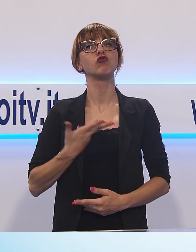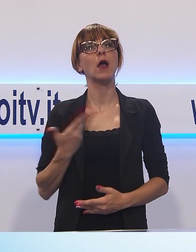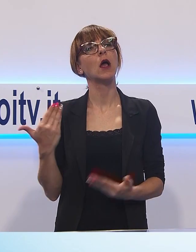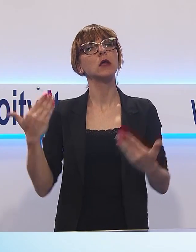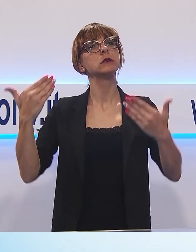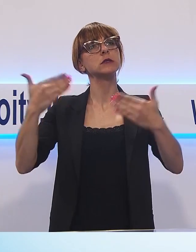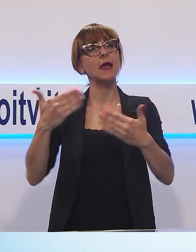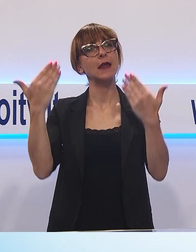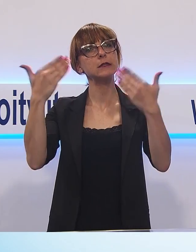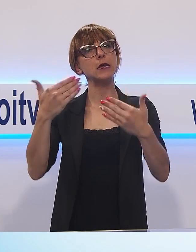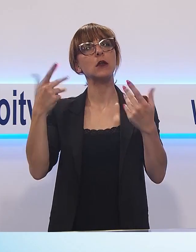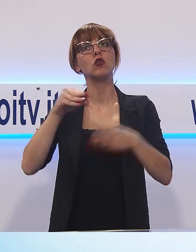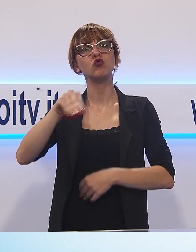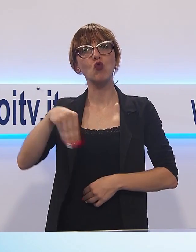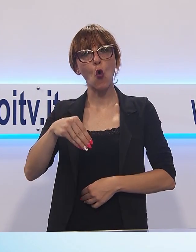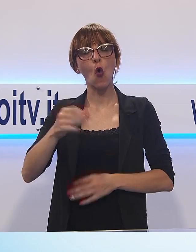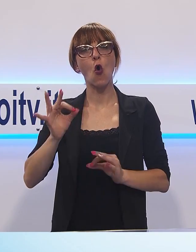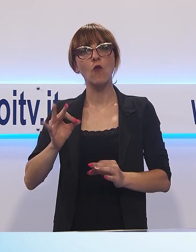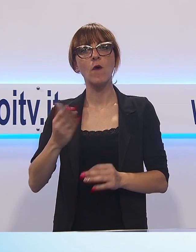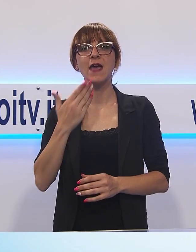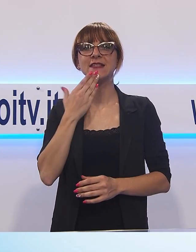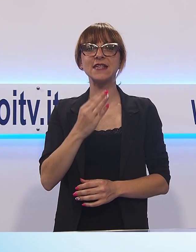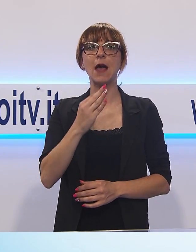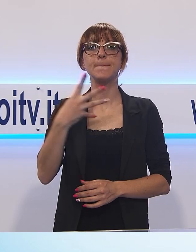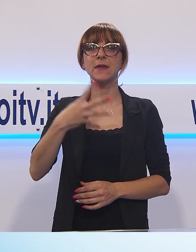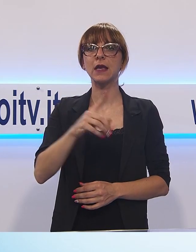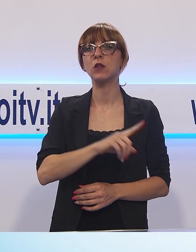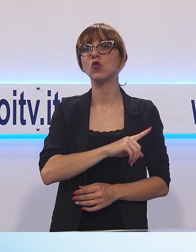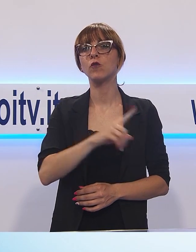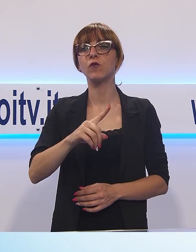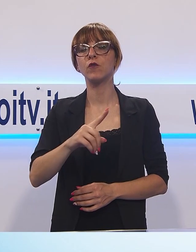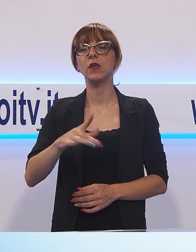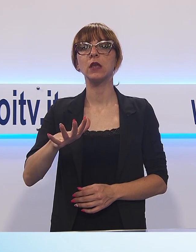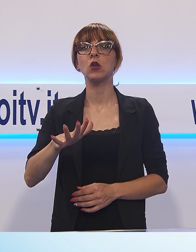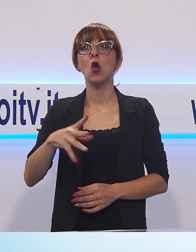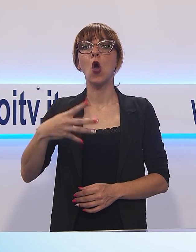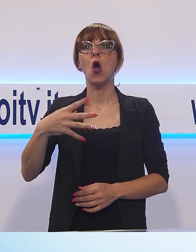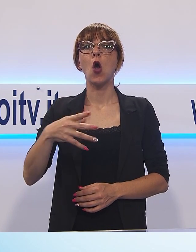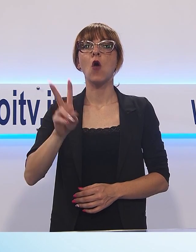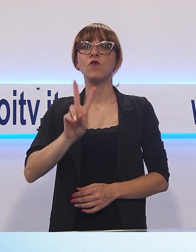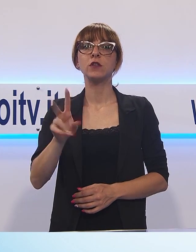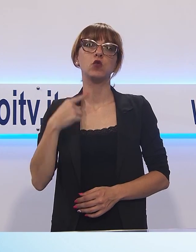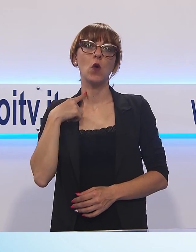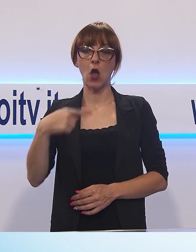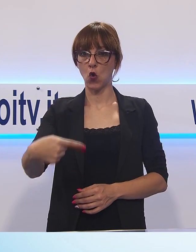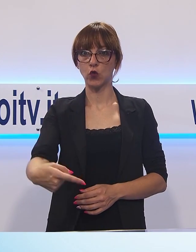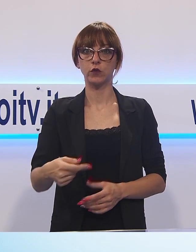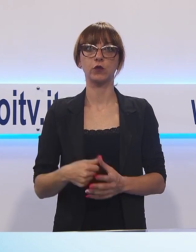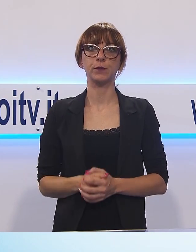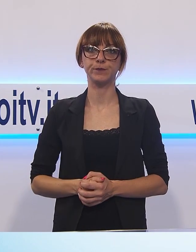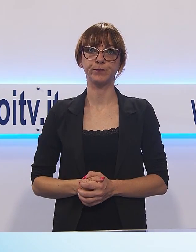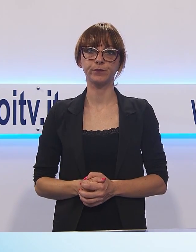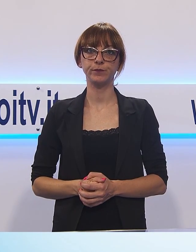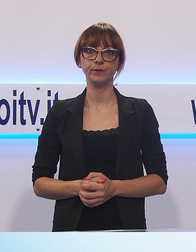in San Micheletto fino a mercoledì 22 agosto. Intanto